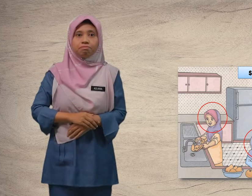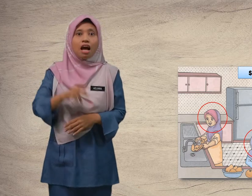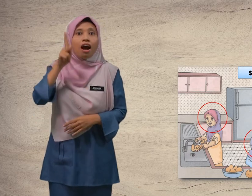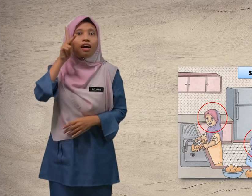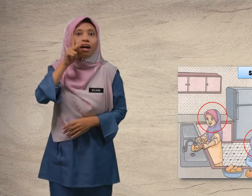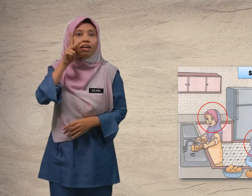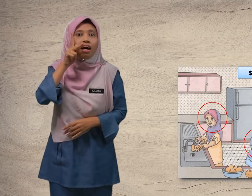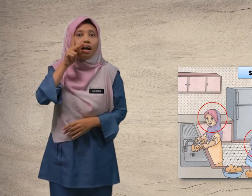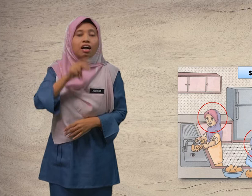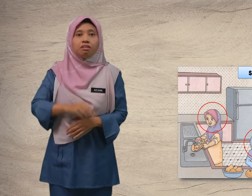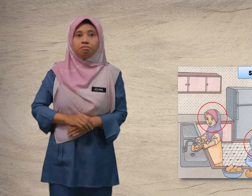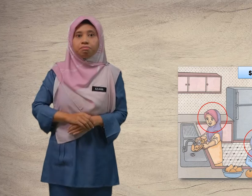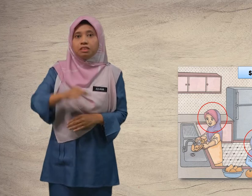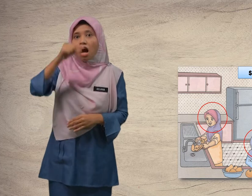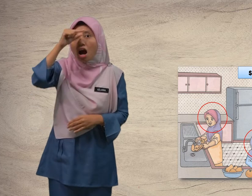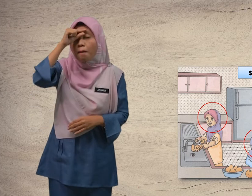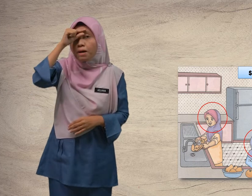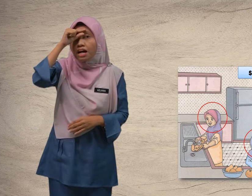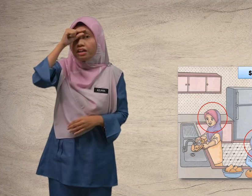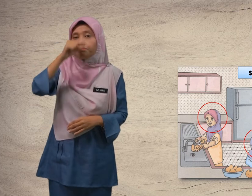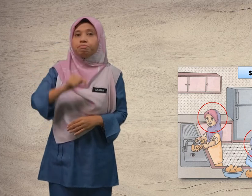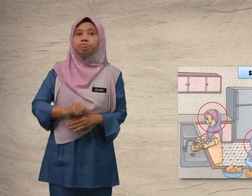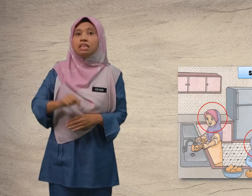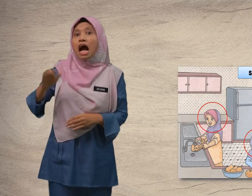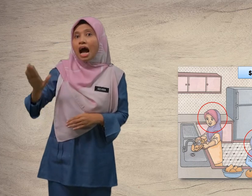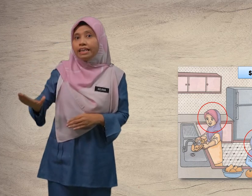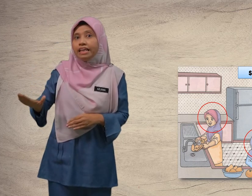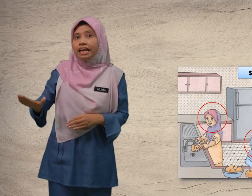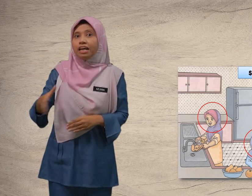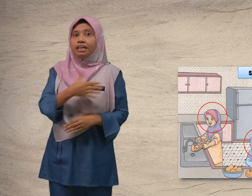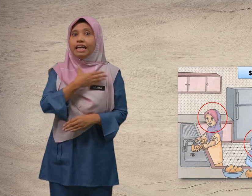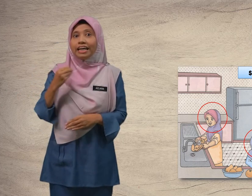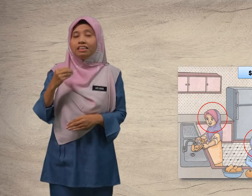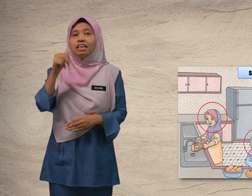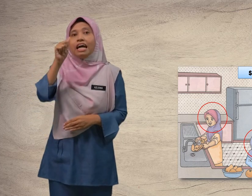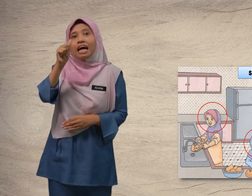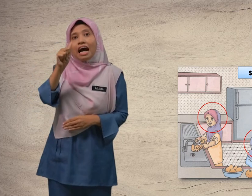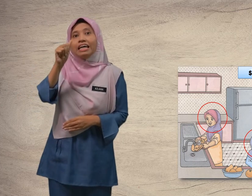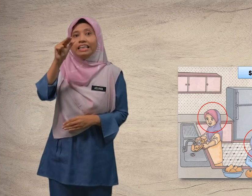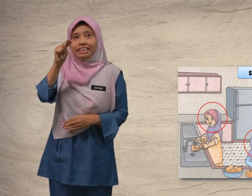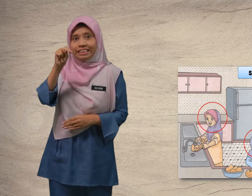kakak, abang, adik dan anis.